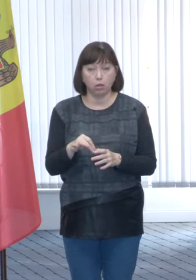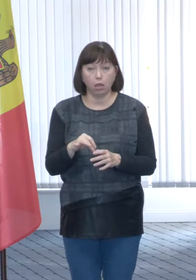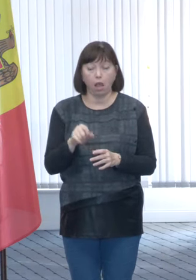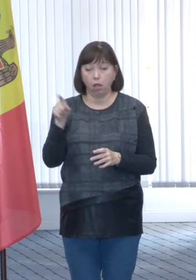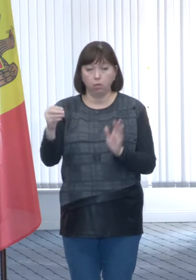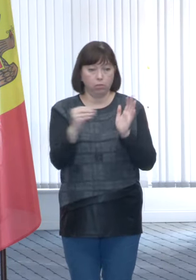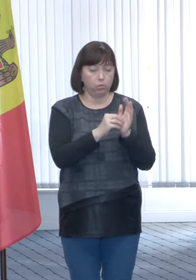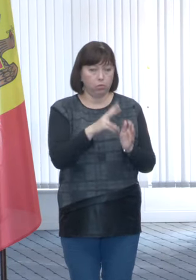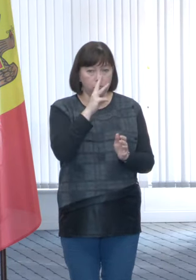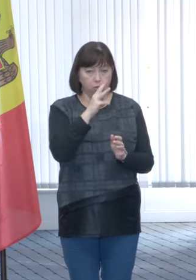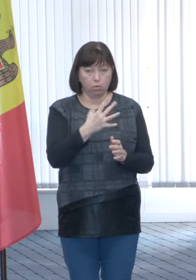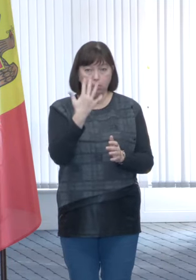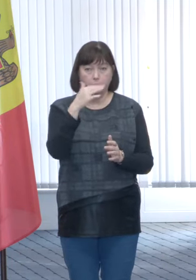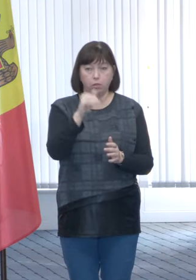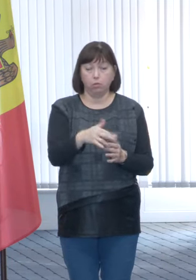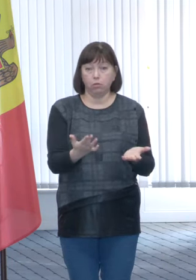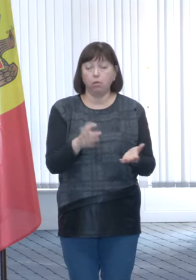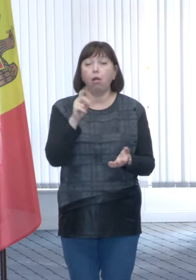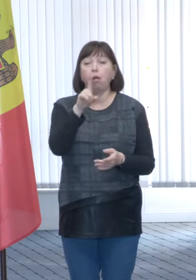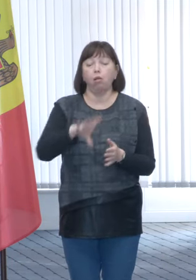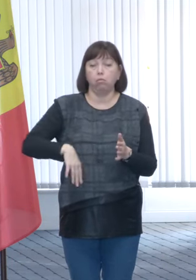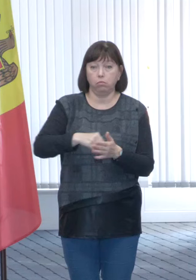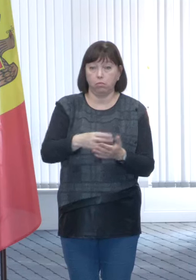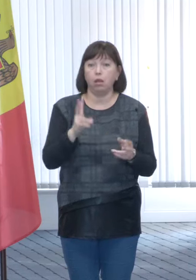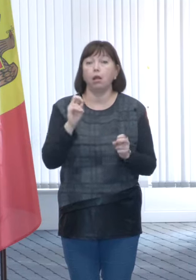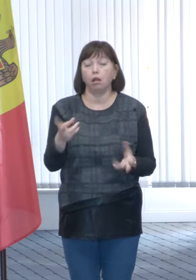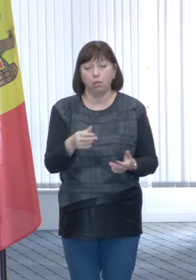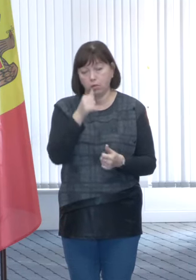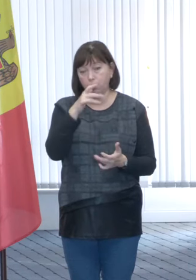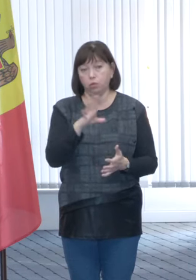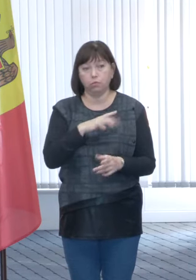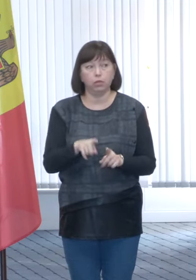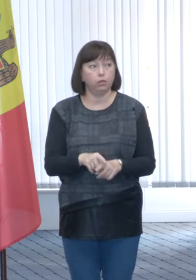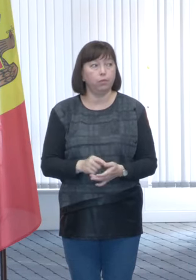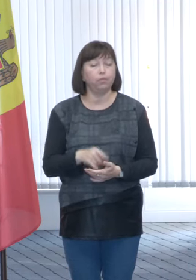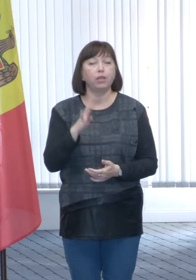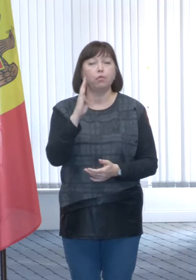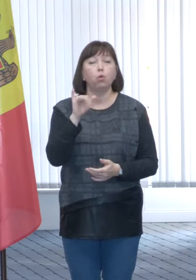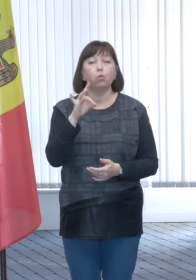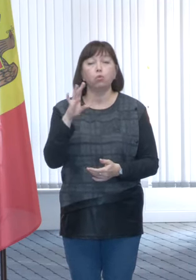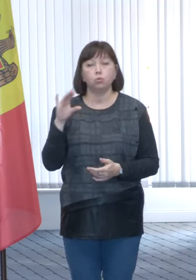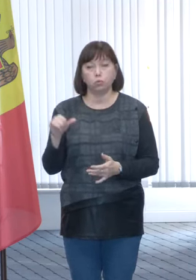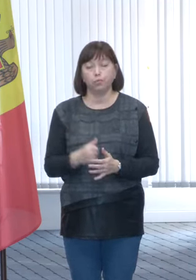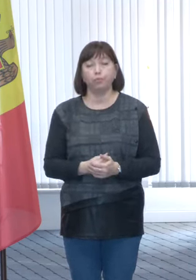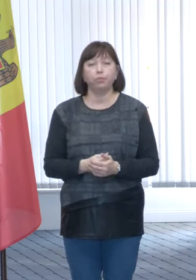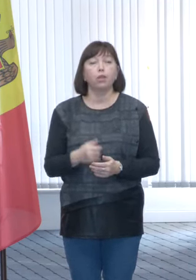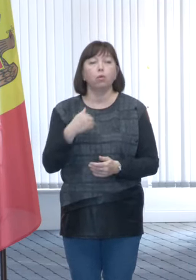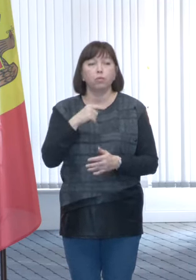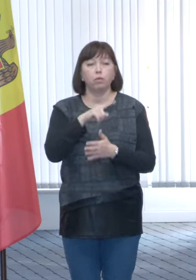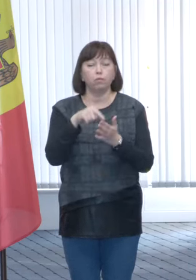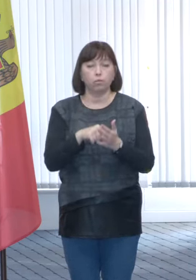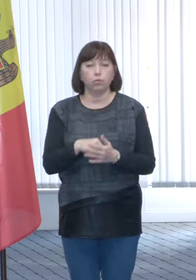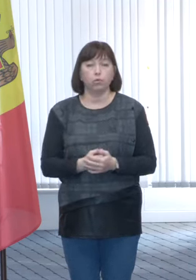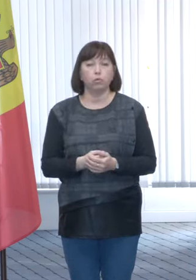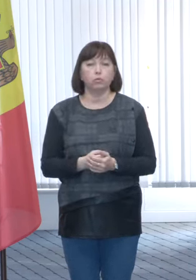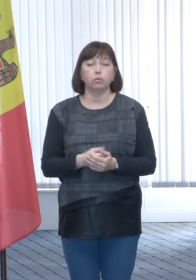tu declari venituri de cinci mii de lei. Da. Mersi, mă. Victor Ursu, Bani Mediem. Vreau să mă întreb